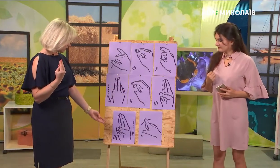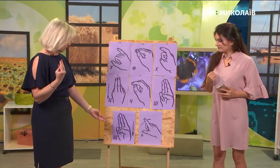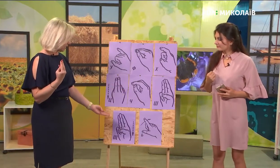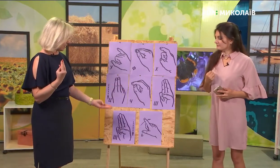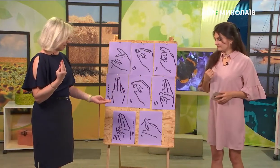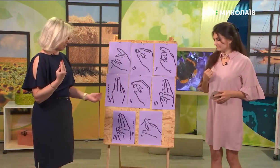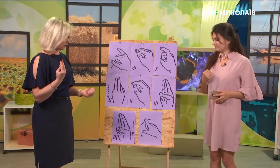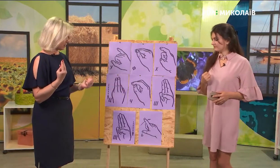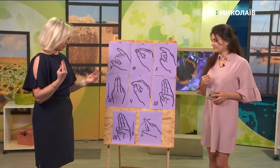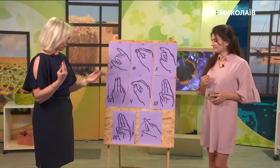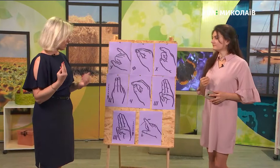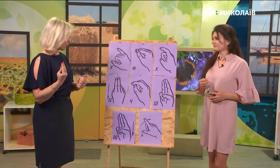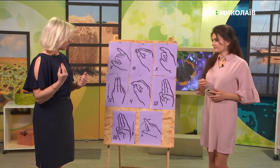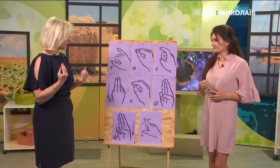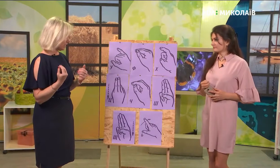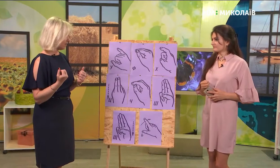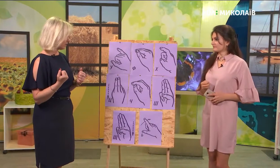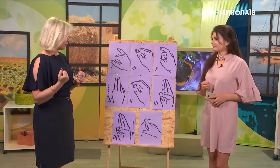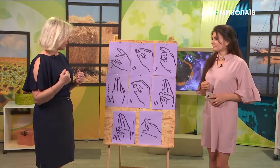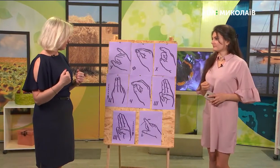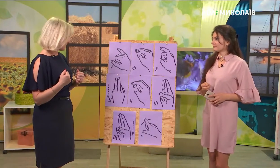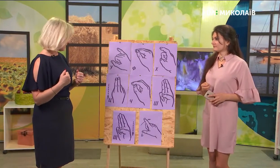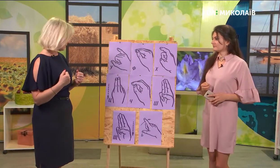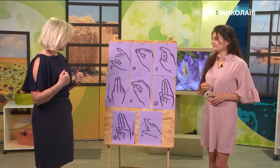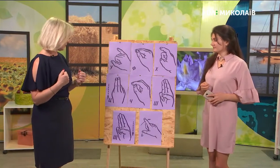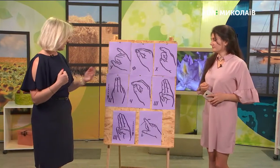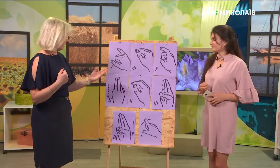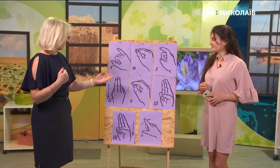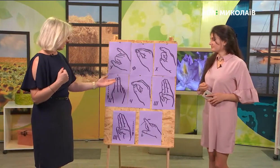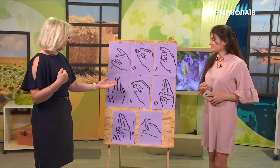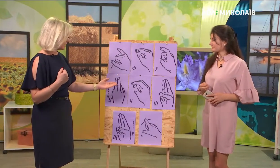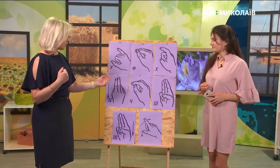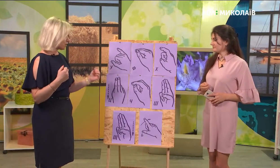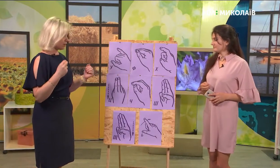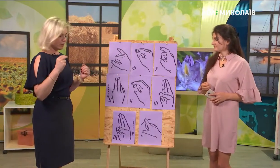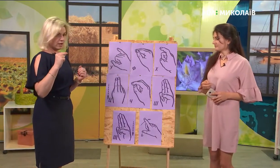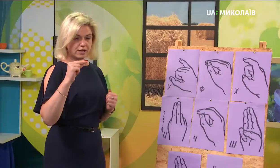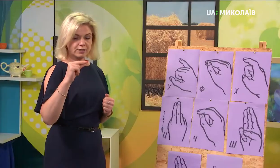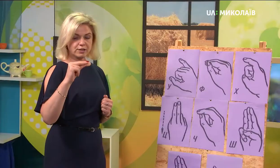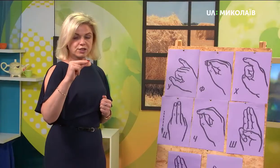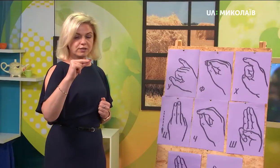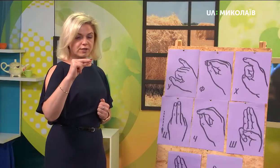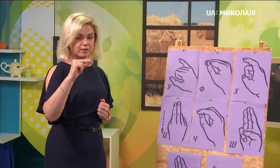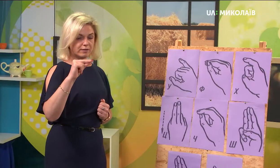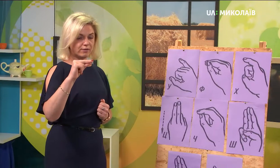«ща» буде трошки в русі, і вона буде відрізнятися. Літера «чі». Літера «чі» – два